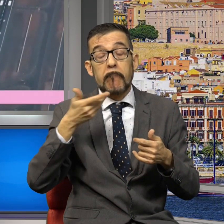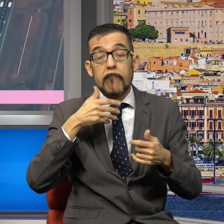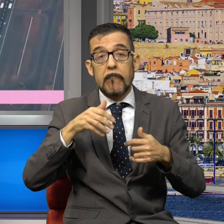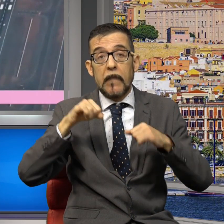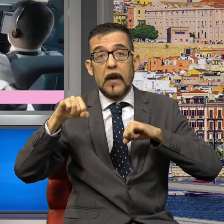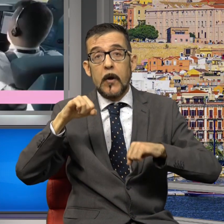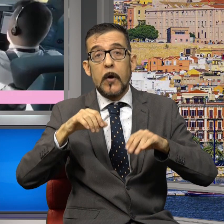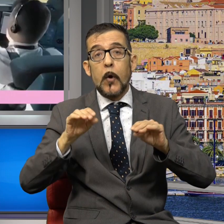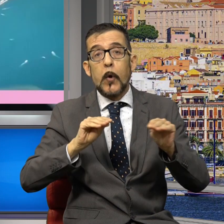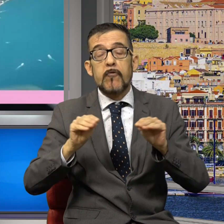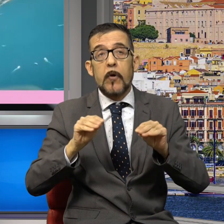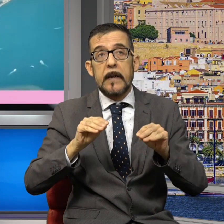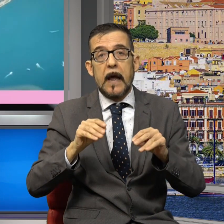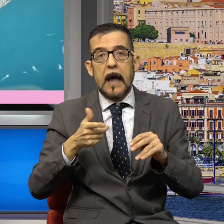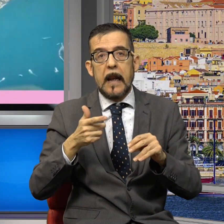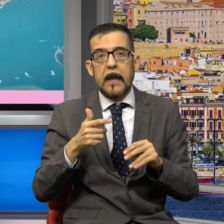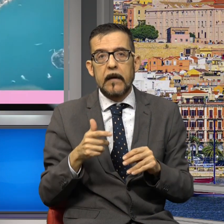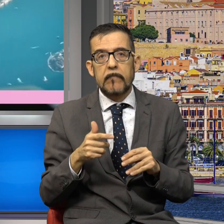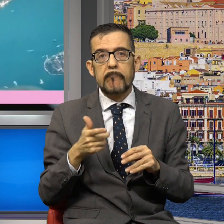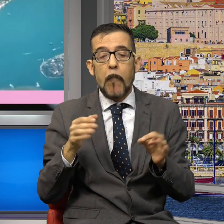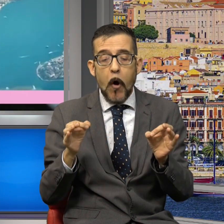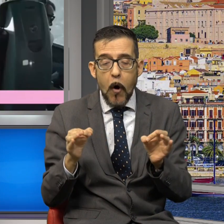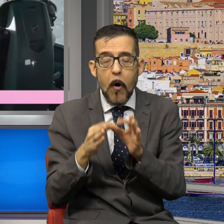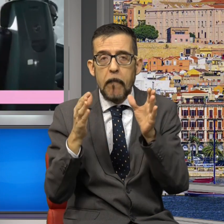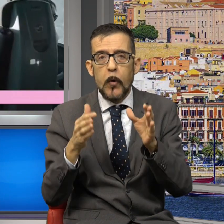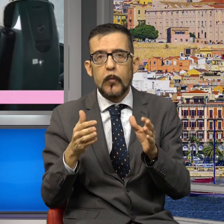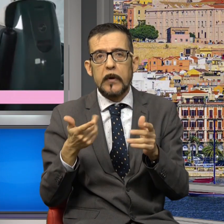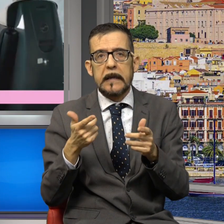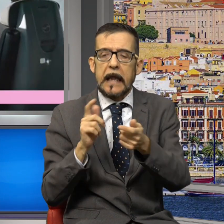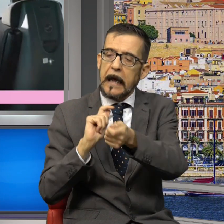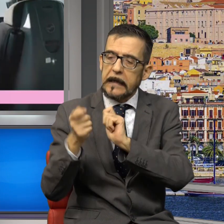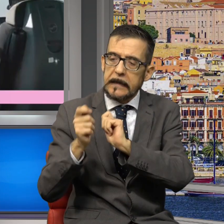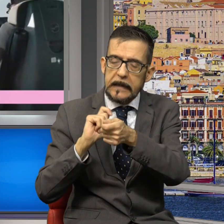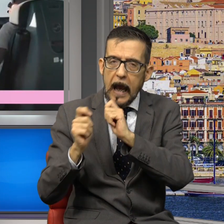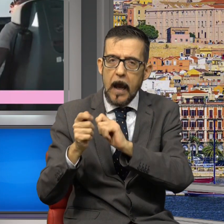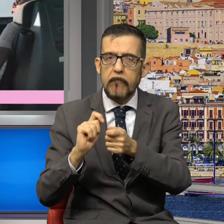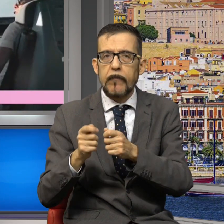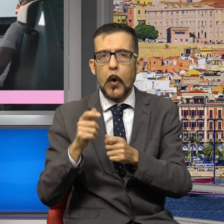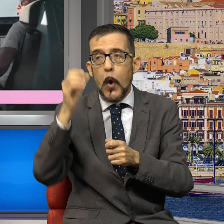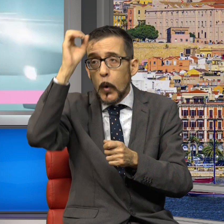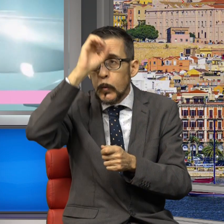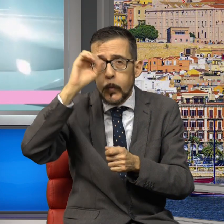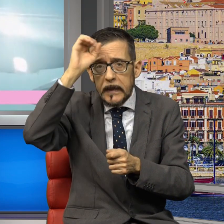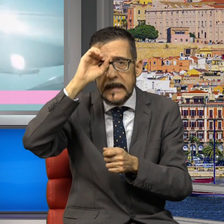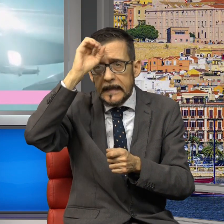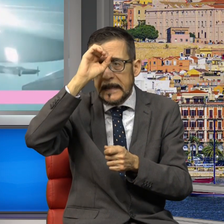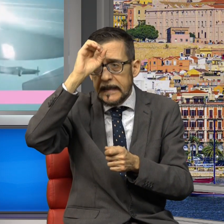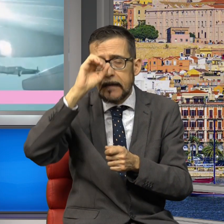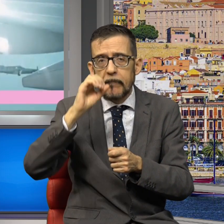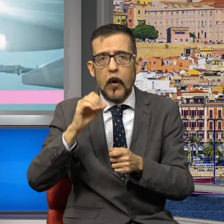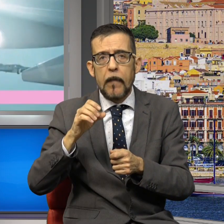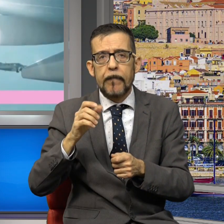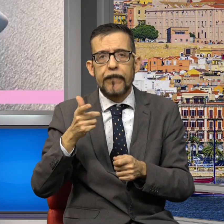le opportunità di scambio turistico tra gli operatori